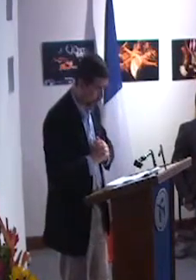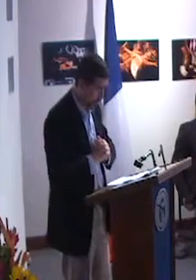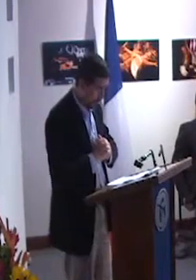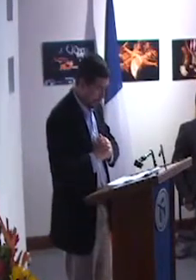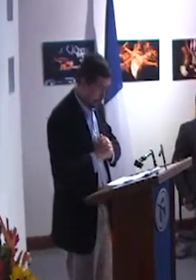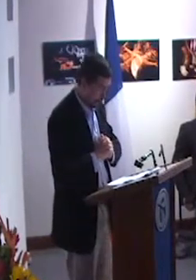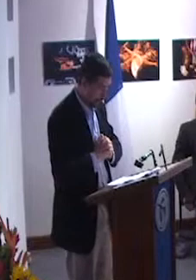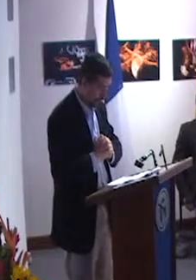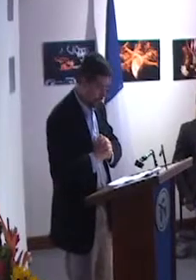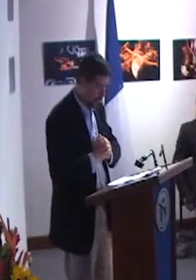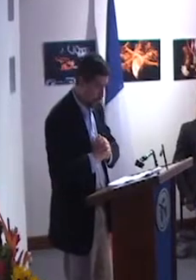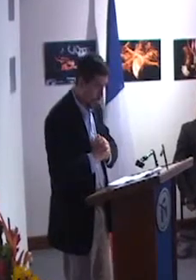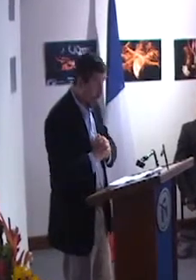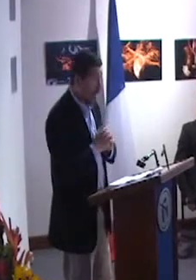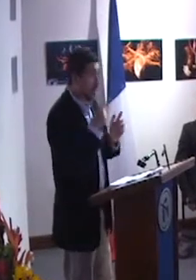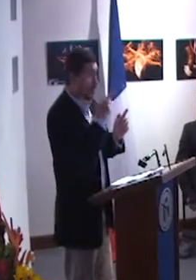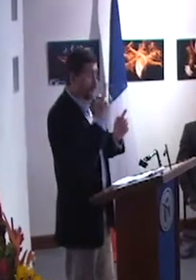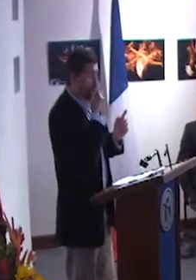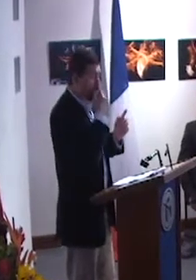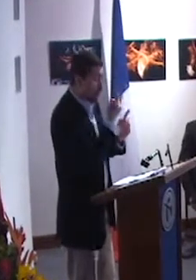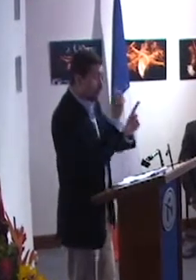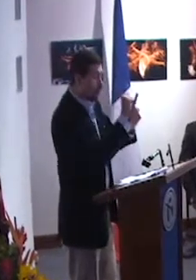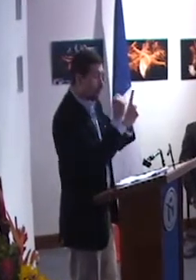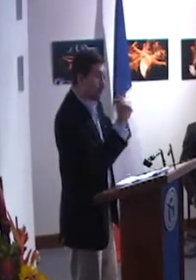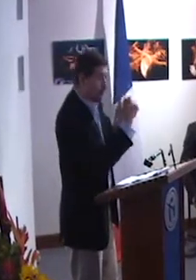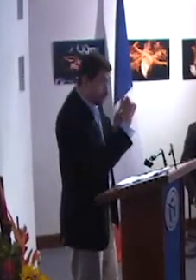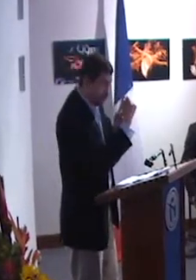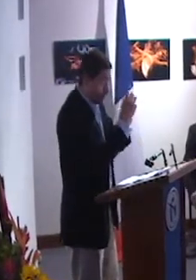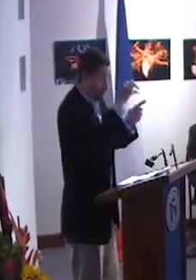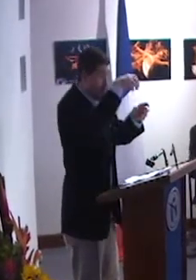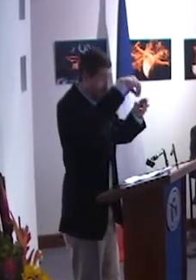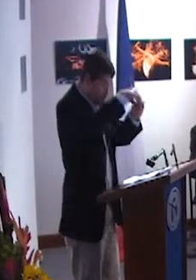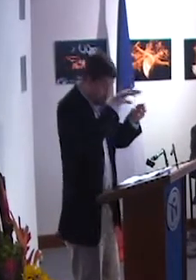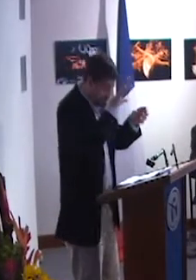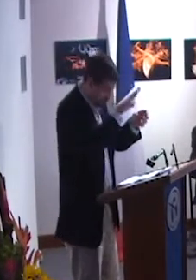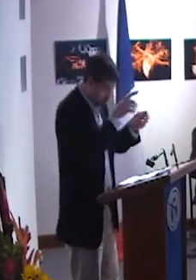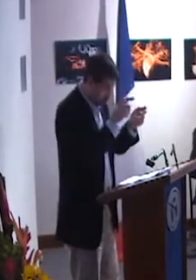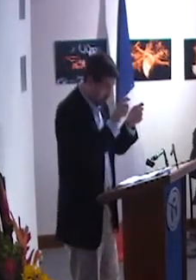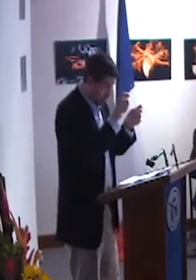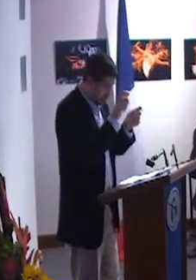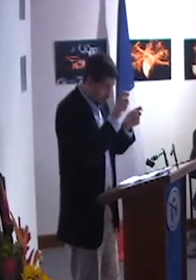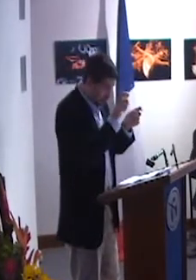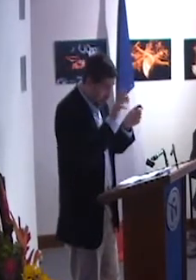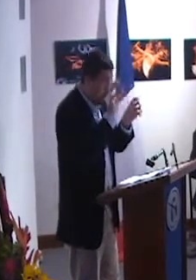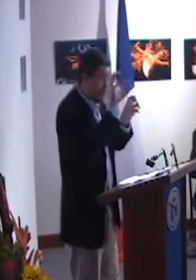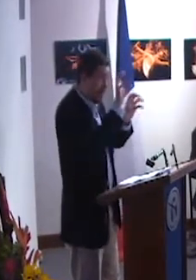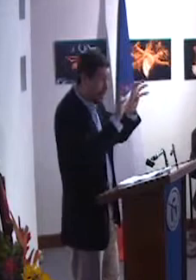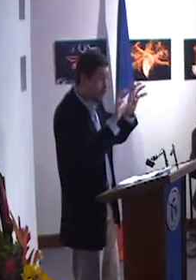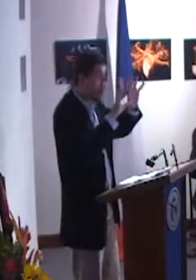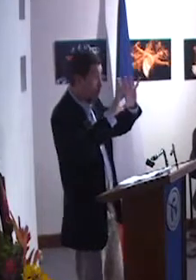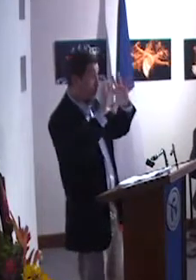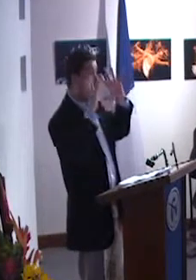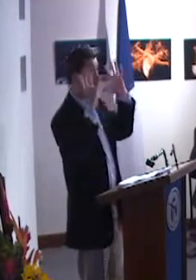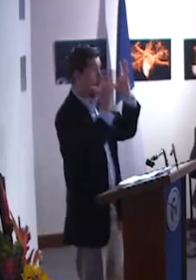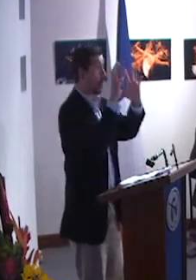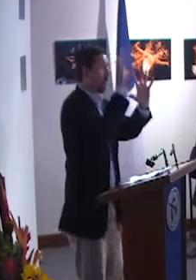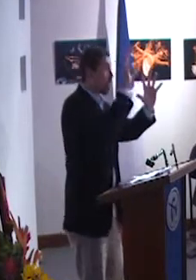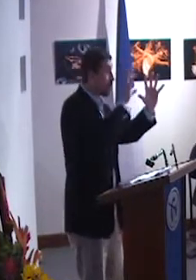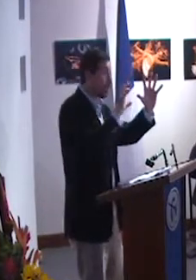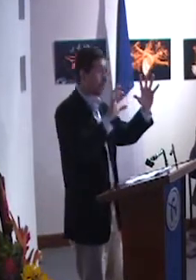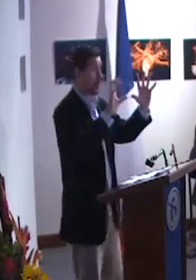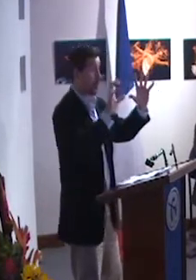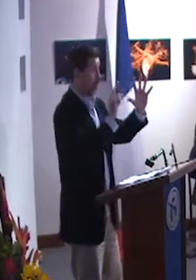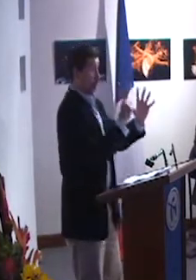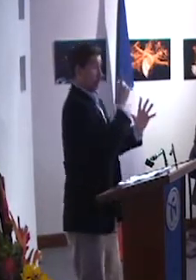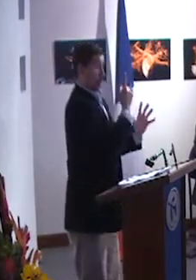ayuda a estas personas en situación de discapacidad, es presentarles las soluciones a sus problemas. Y desde